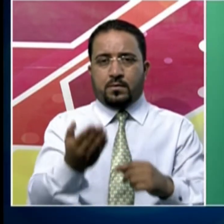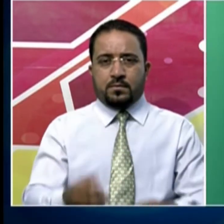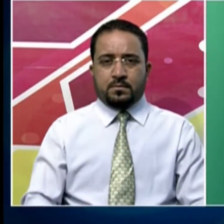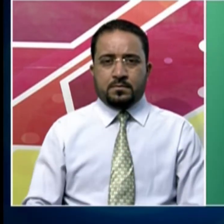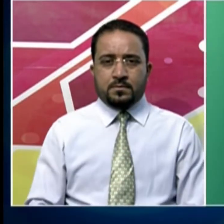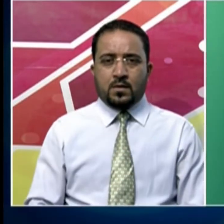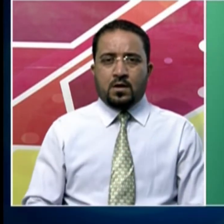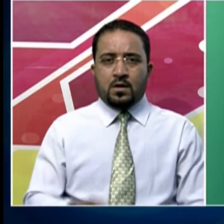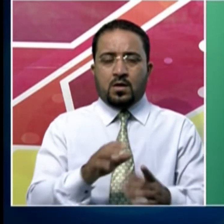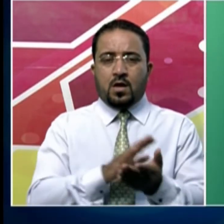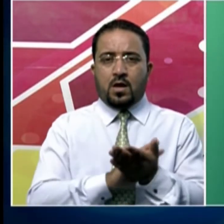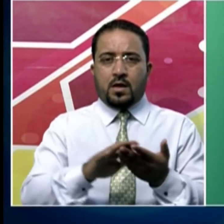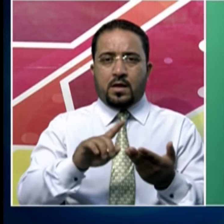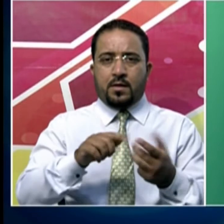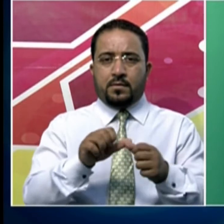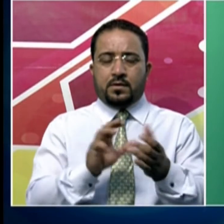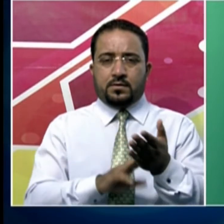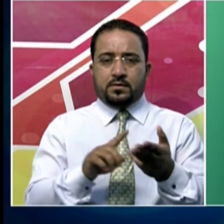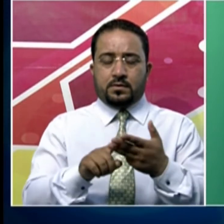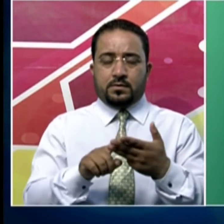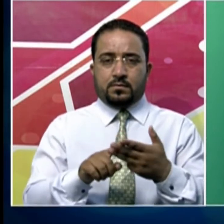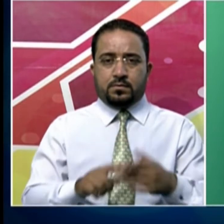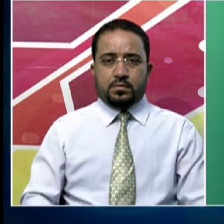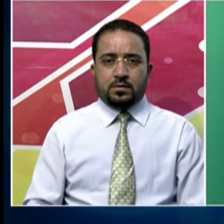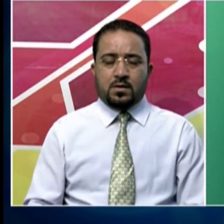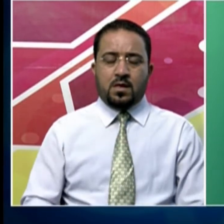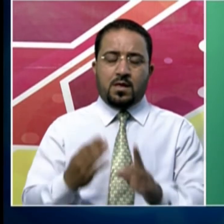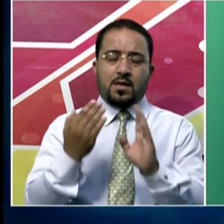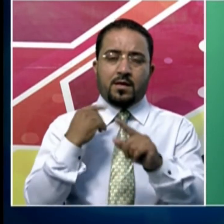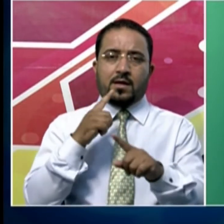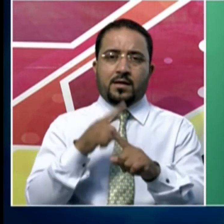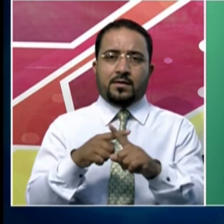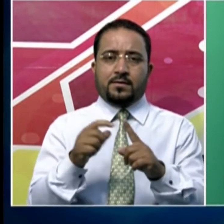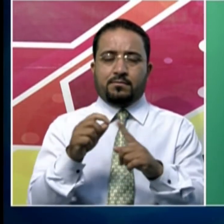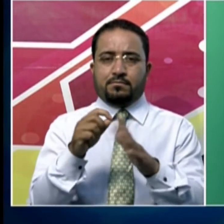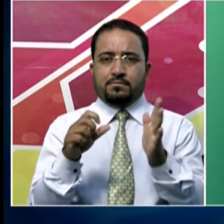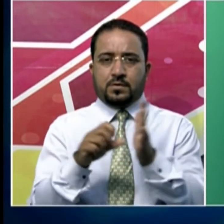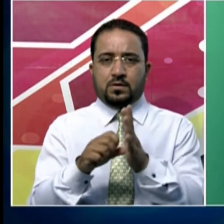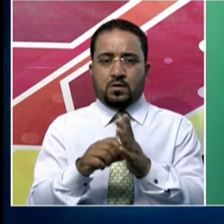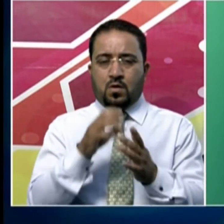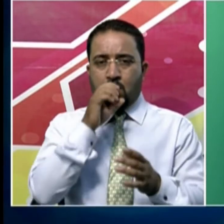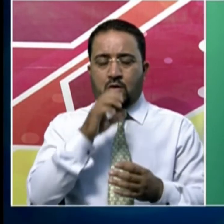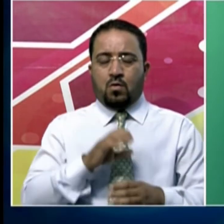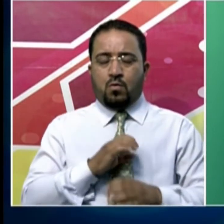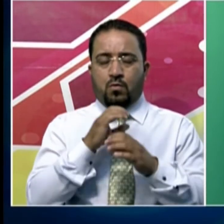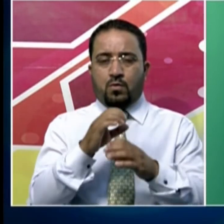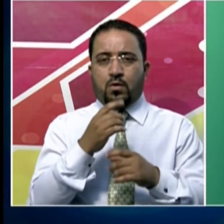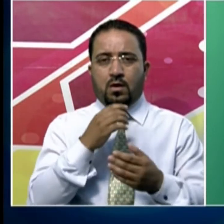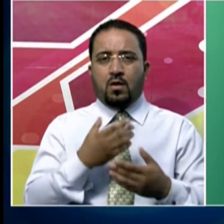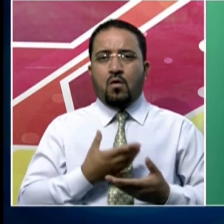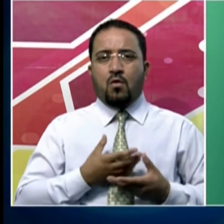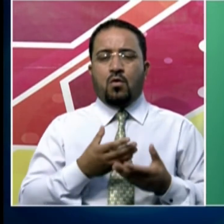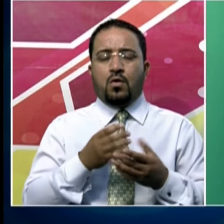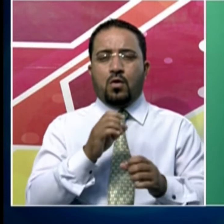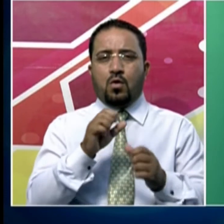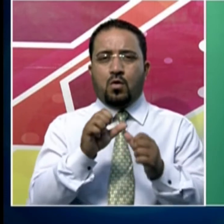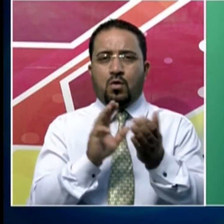مرکزی وزیر داخل امیت شاہ نے سابق صدر کو ان کی برسی پر خراج عقیدت پیش کیا ہے